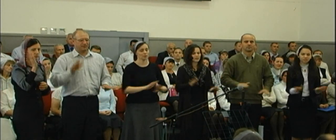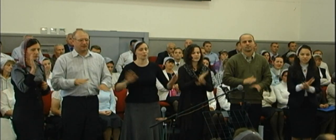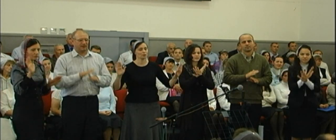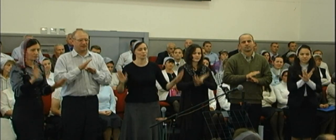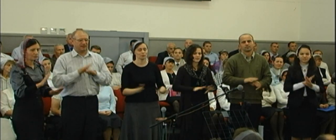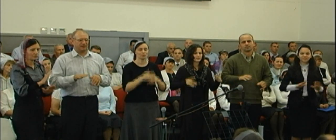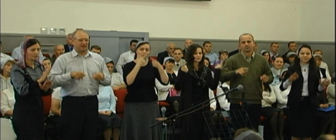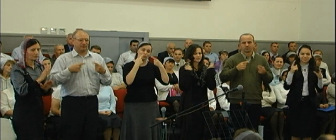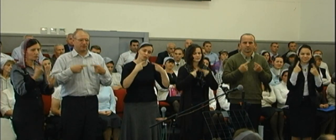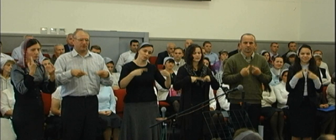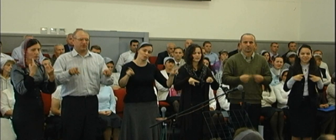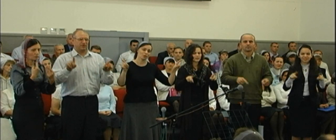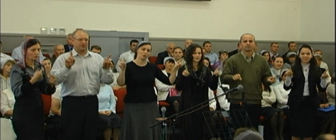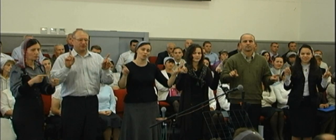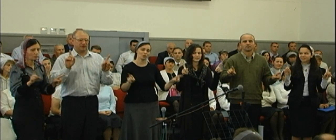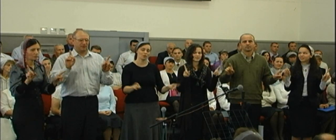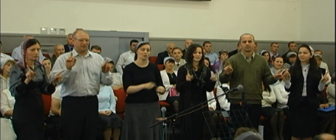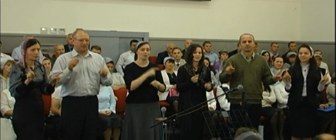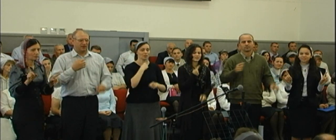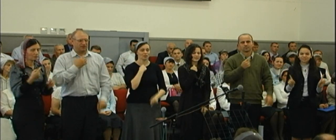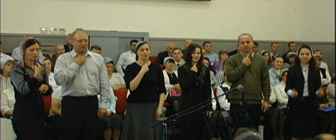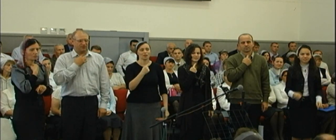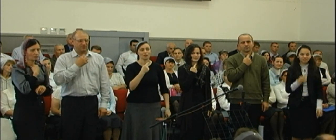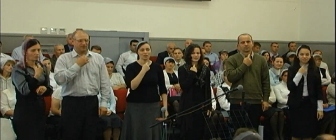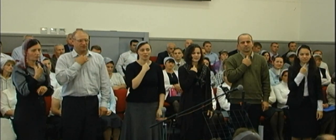когда-нибудь не так